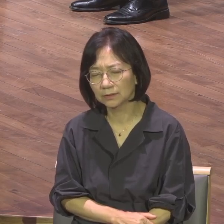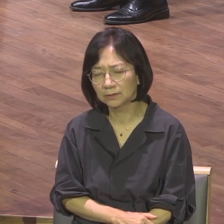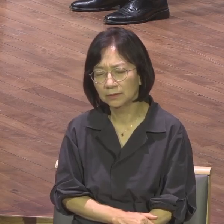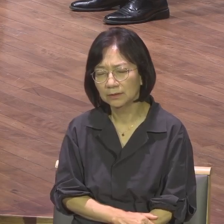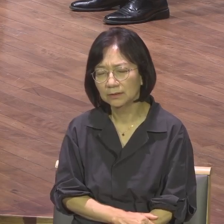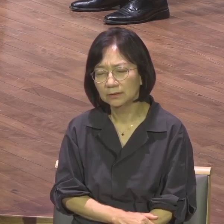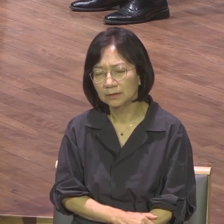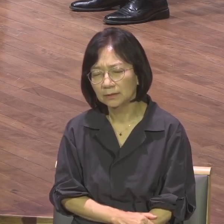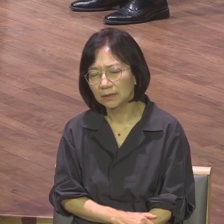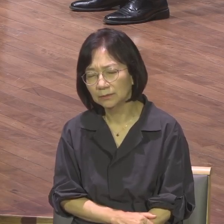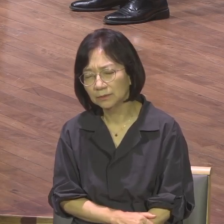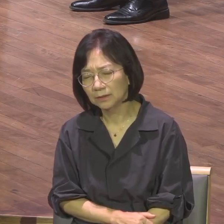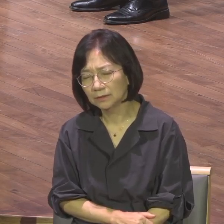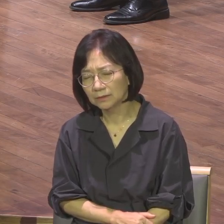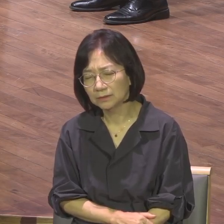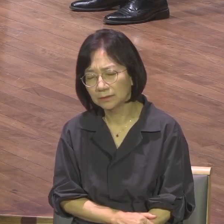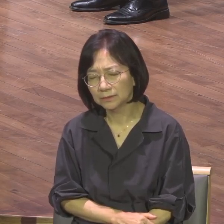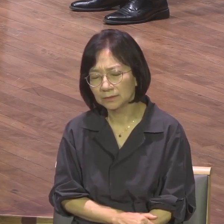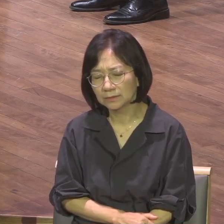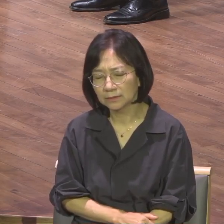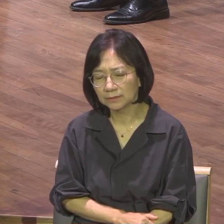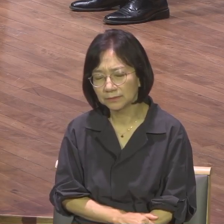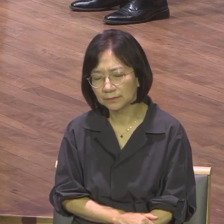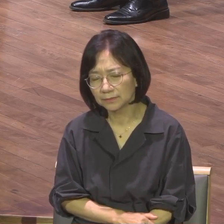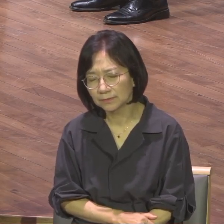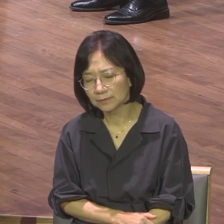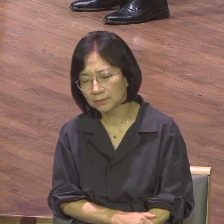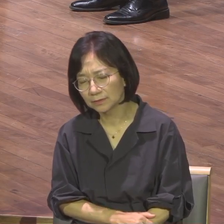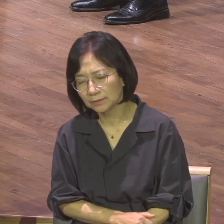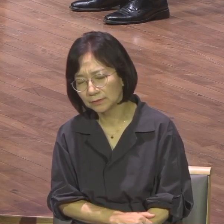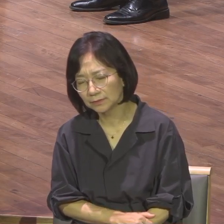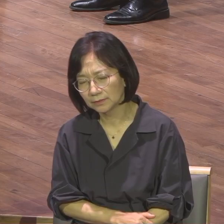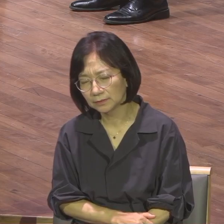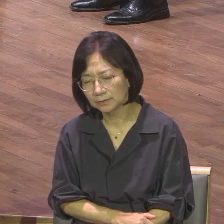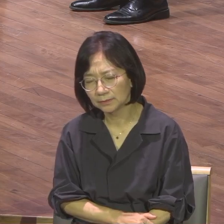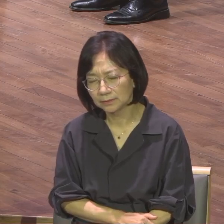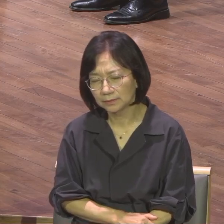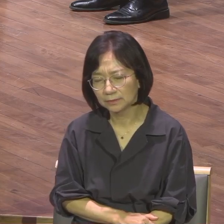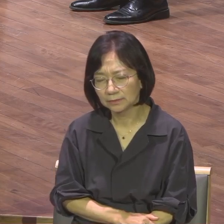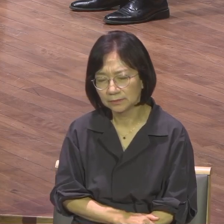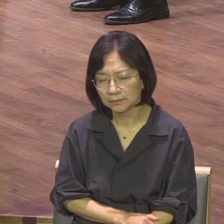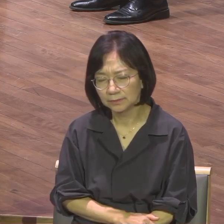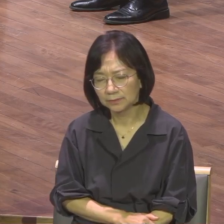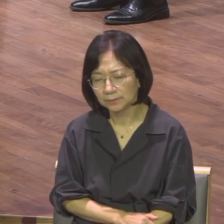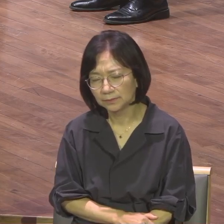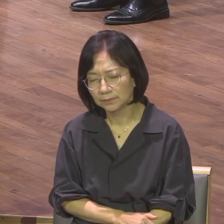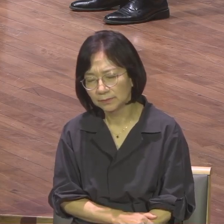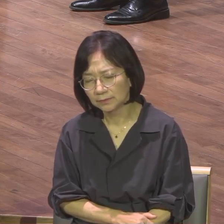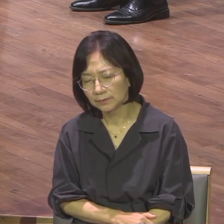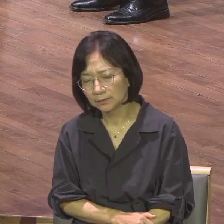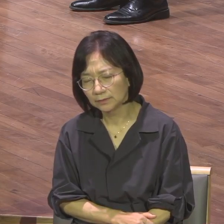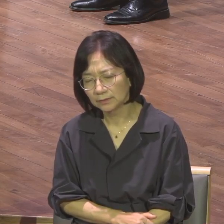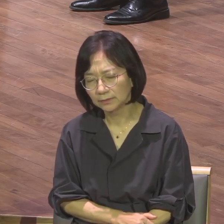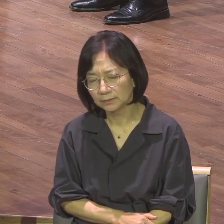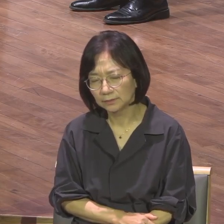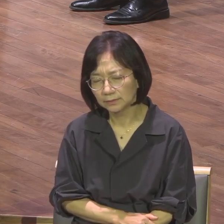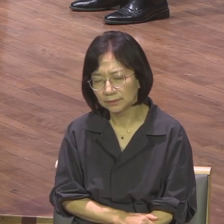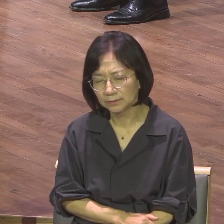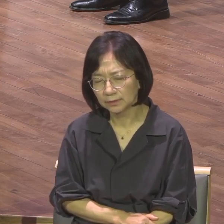살린 망대가 현장에 빛을 비추는 망대가 나의 생업자 사망을 축복할 것입니다. 하나님 나를